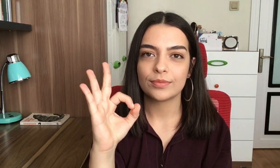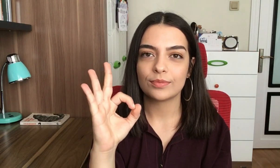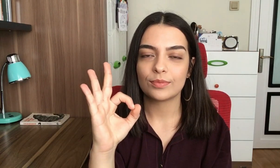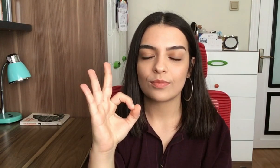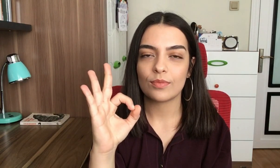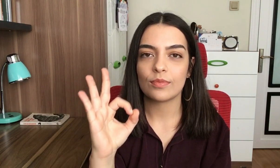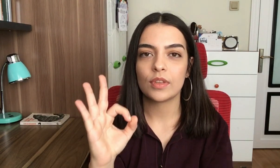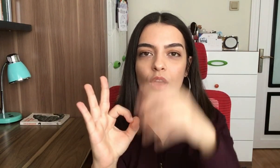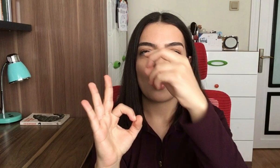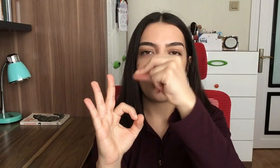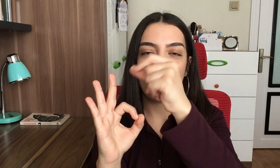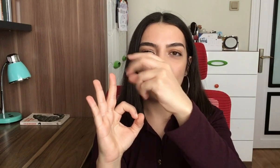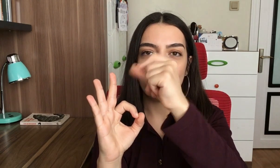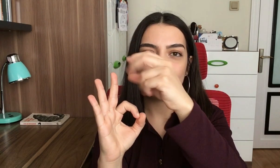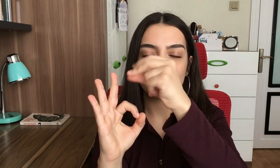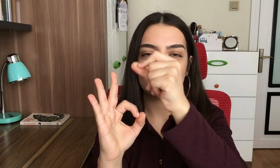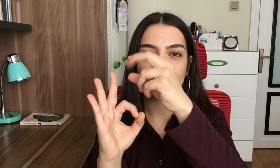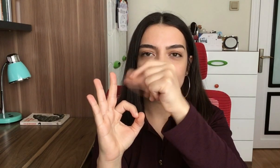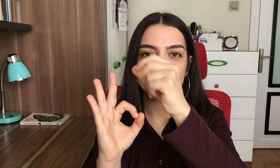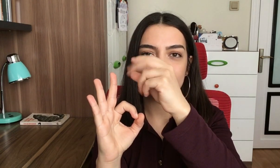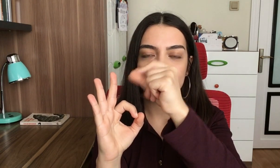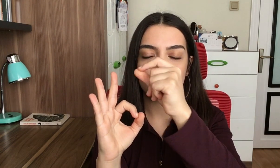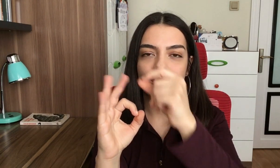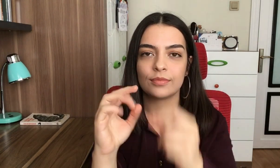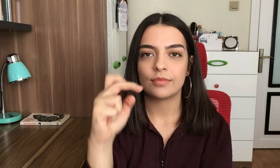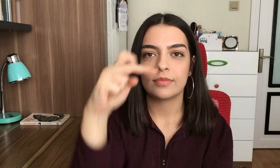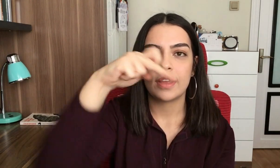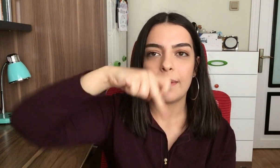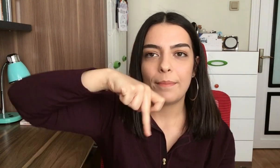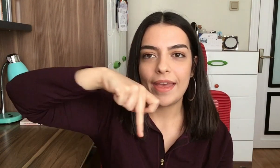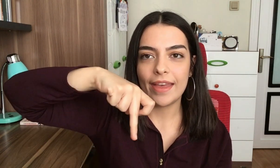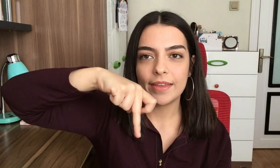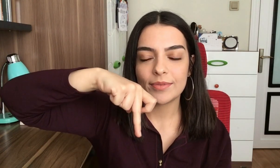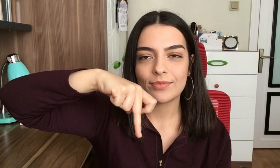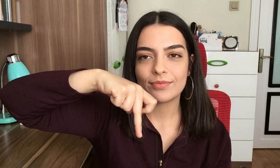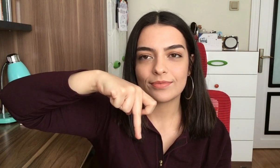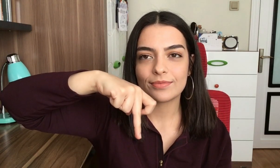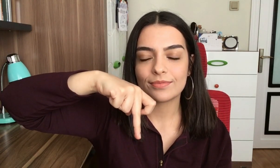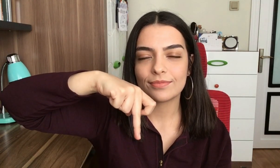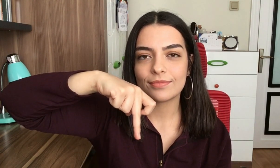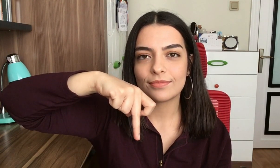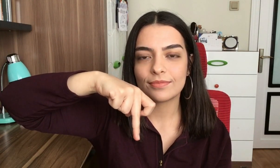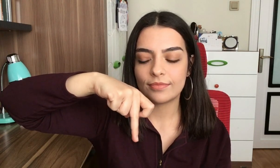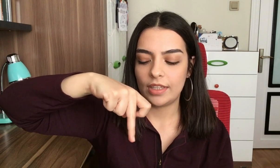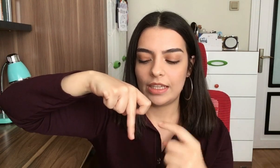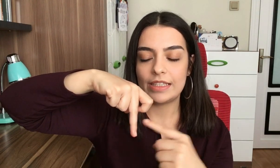Ö Ö P R